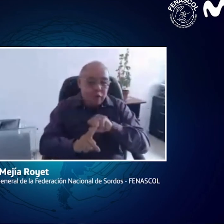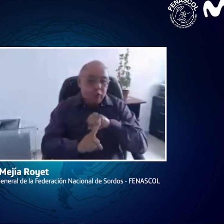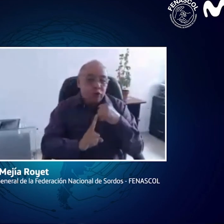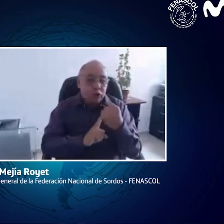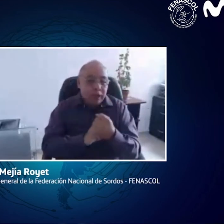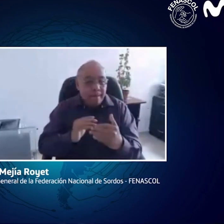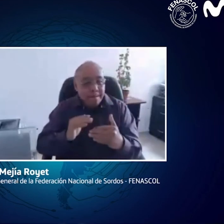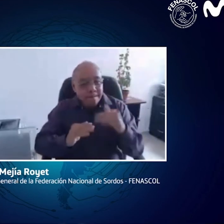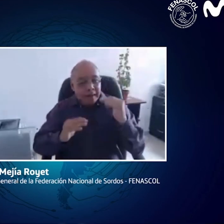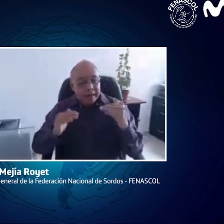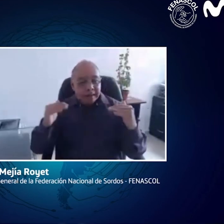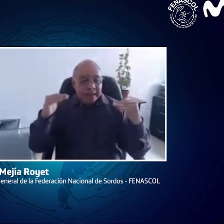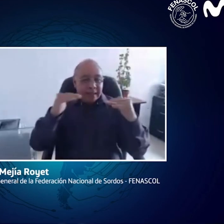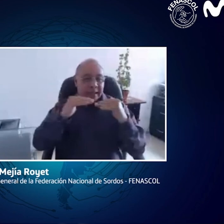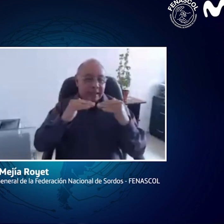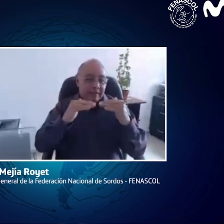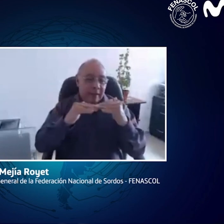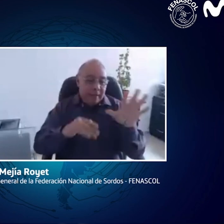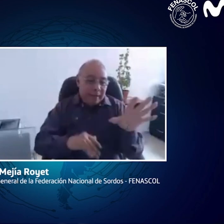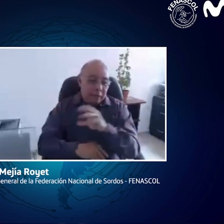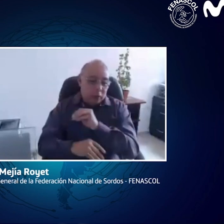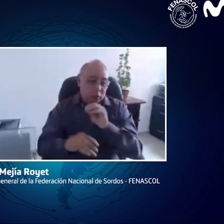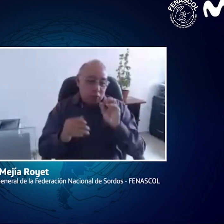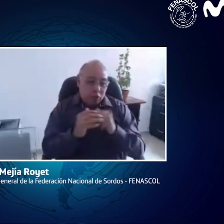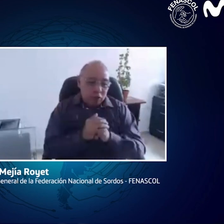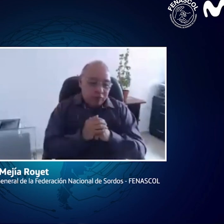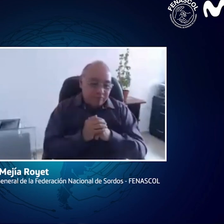esta igualdad en derechos con las otras personas. Muchas gracias.